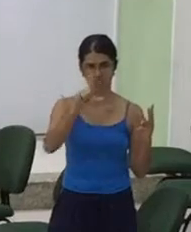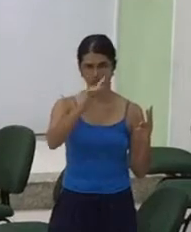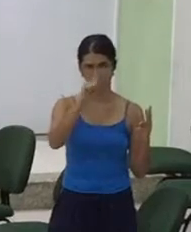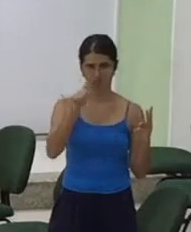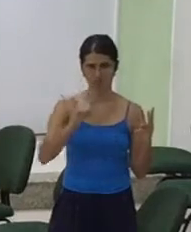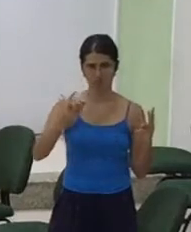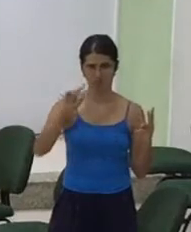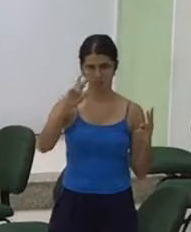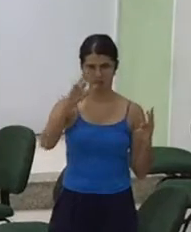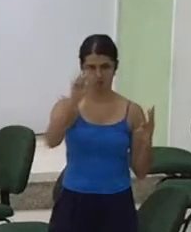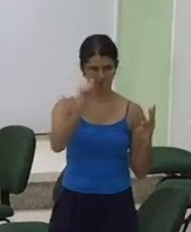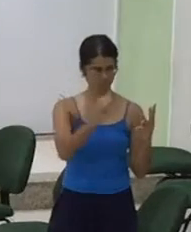a Laurena